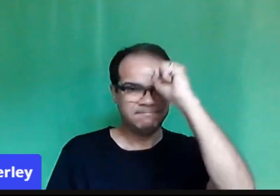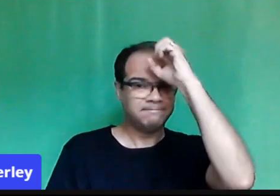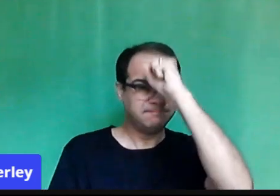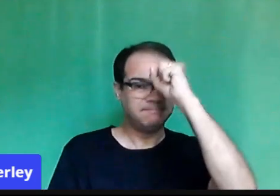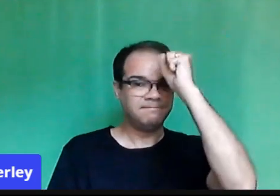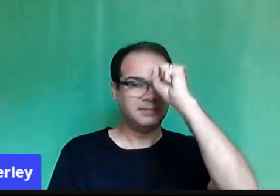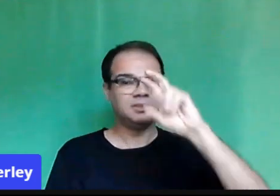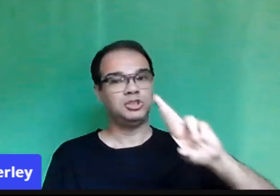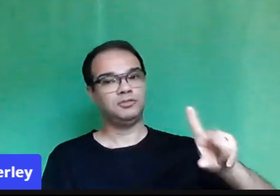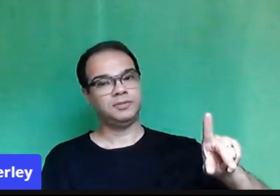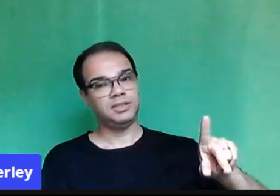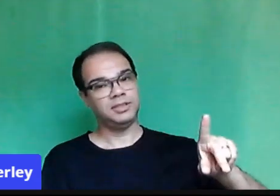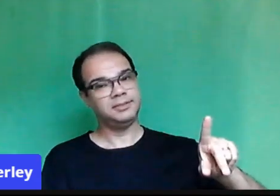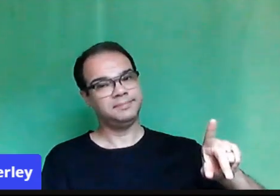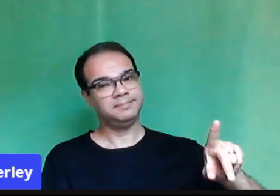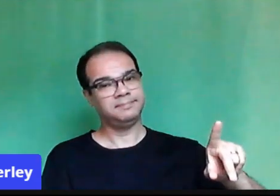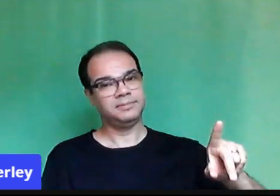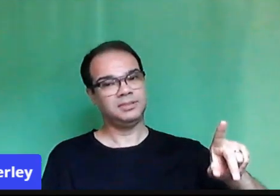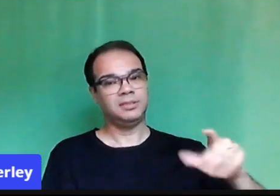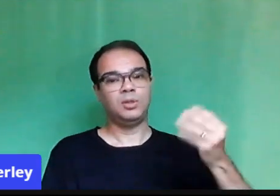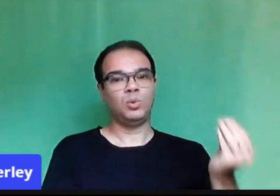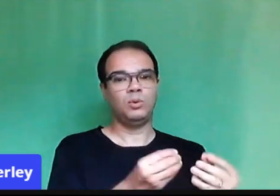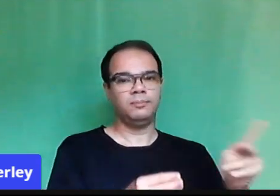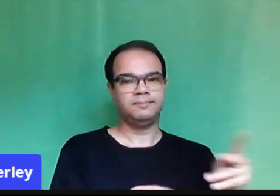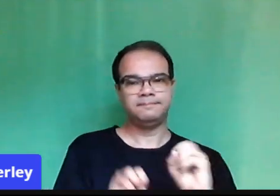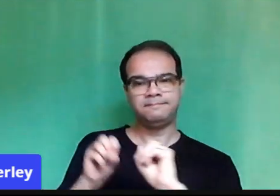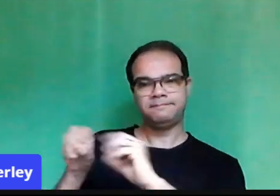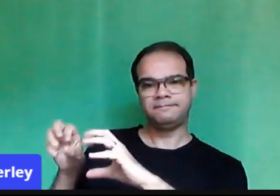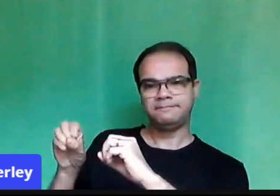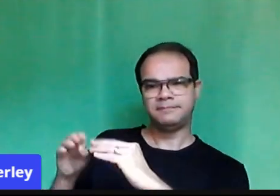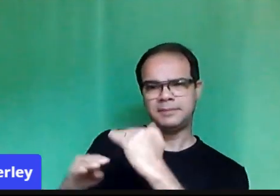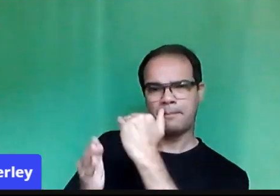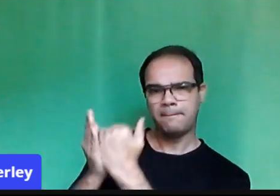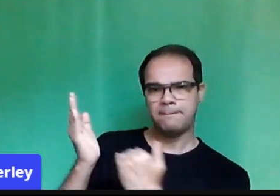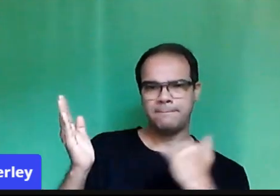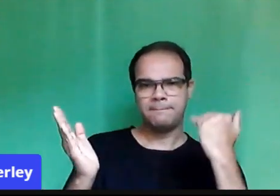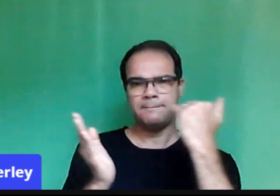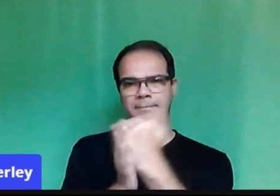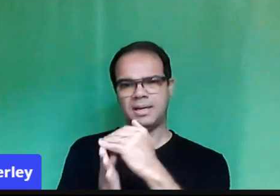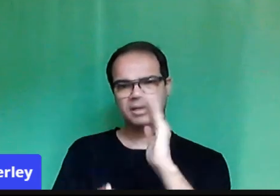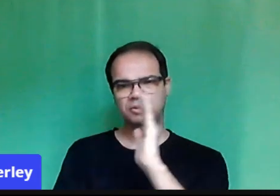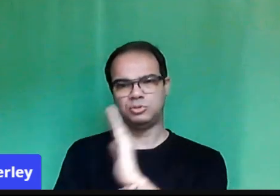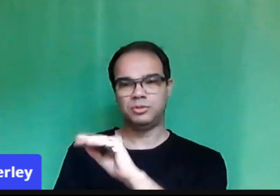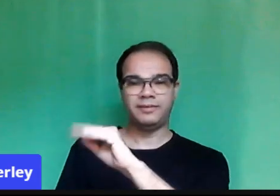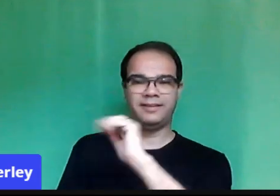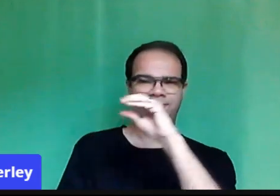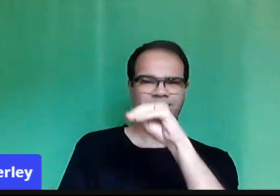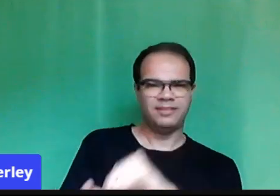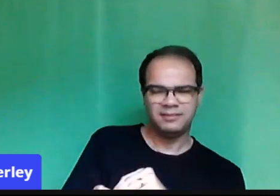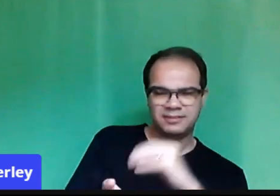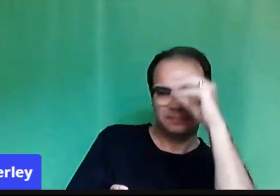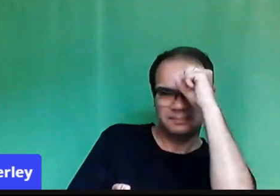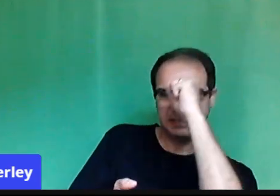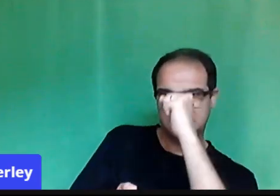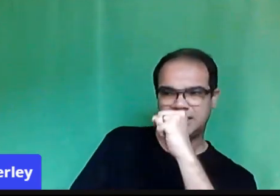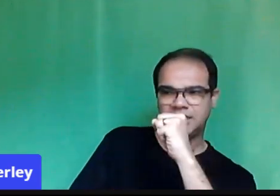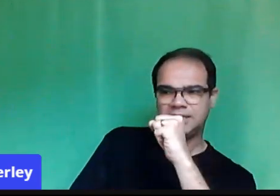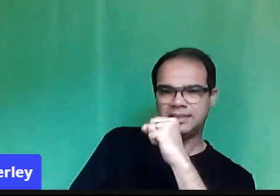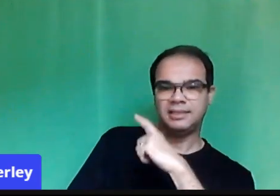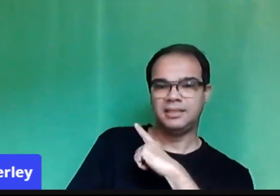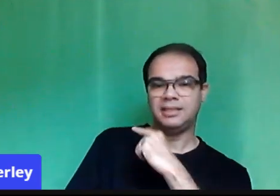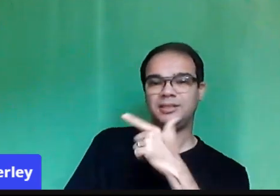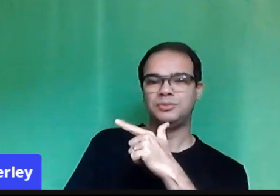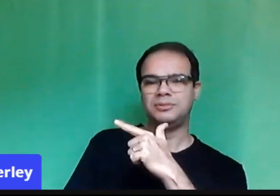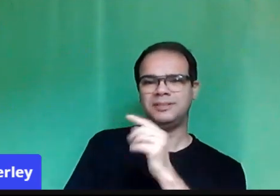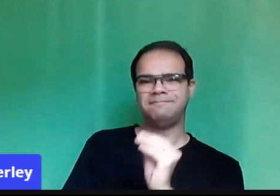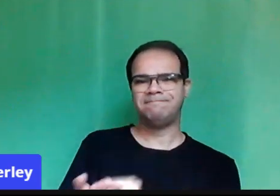diferentes nesse espaço, né? Então, acho que é um trabalho também para os grupos de formação, né? Começar a construir,